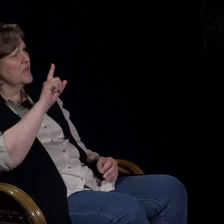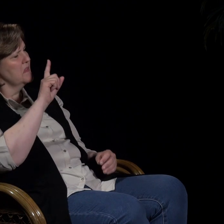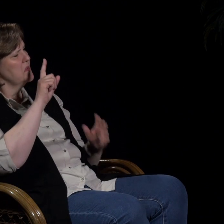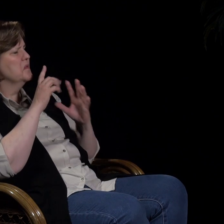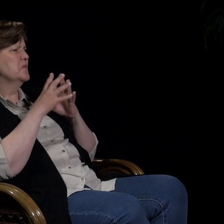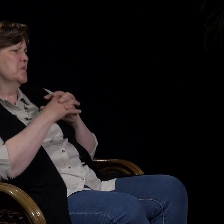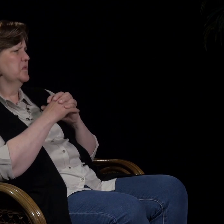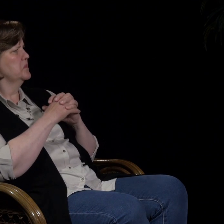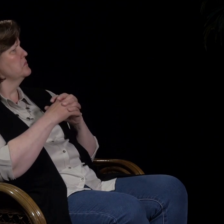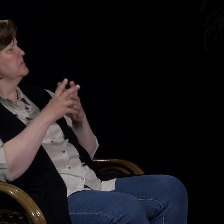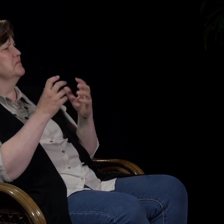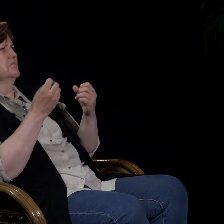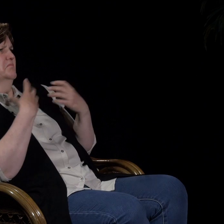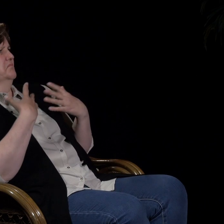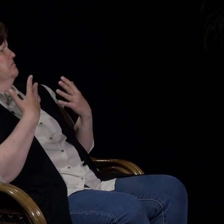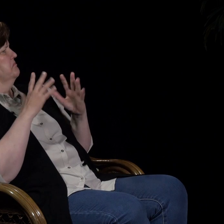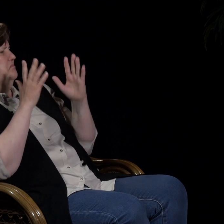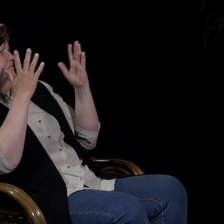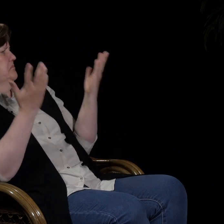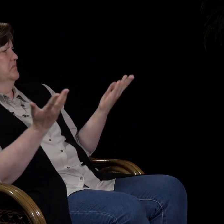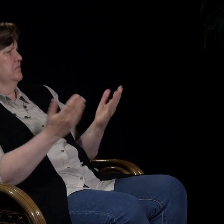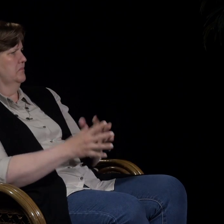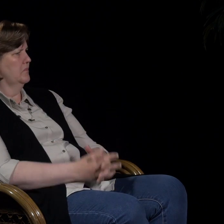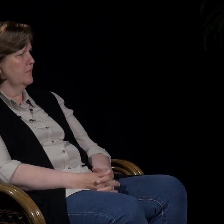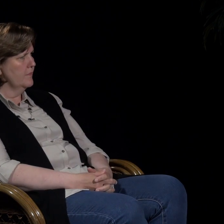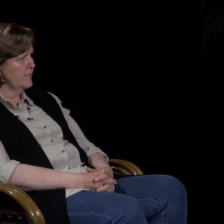Mitä rukous sitten tuo meidän elämäämme?